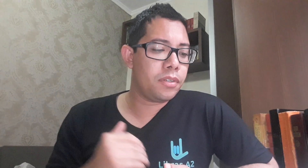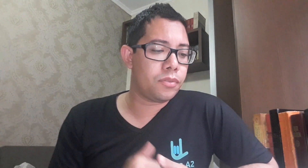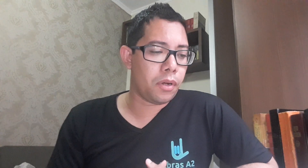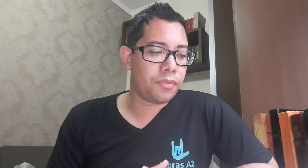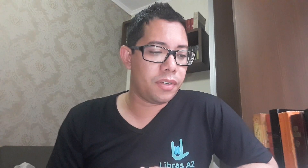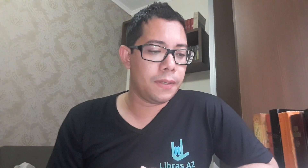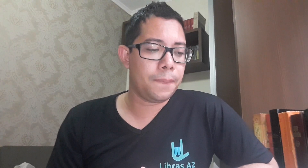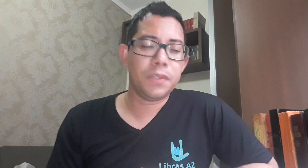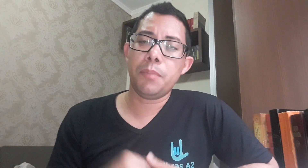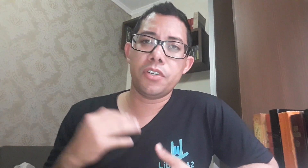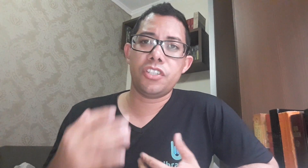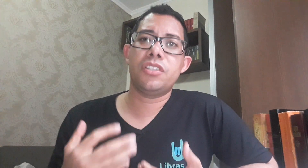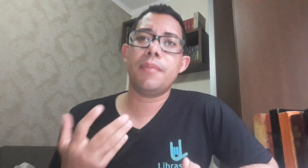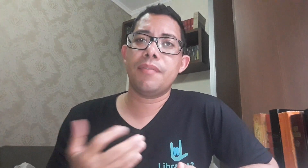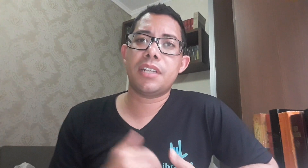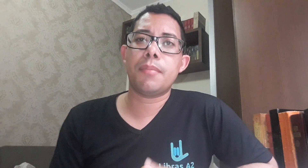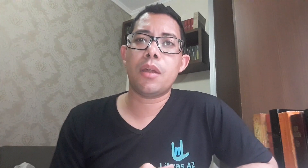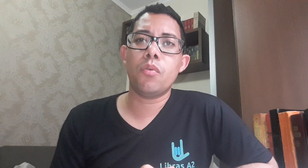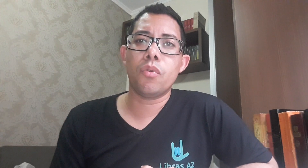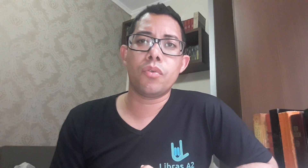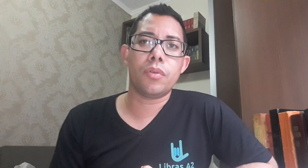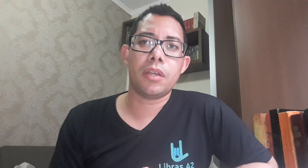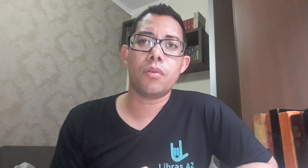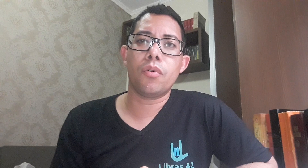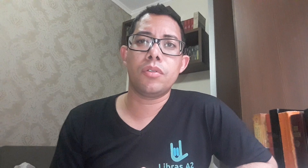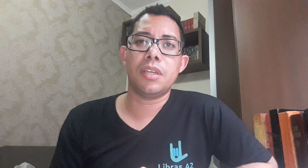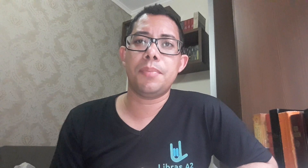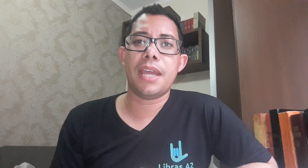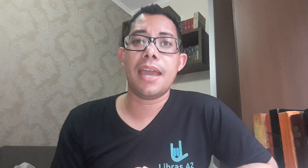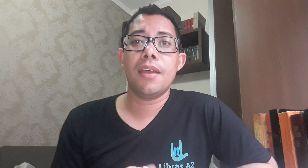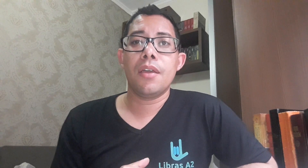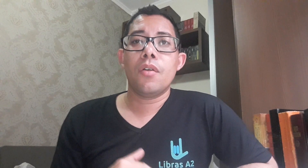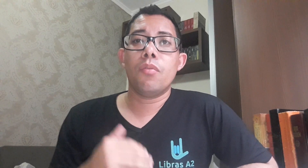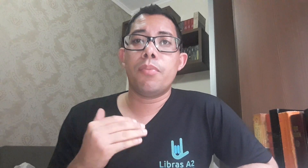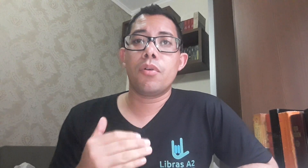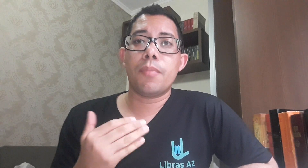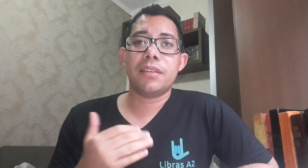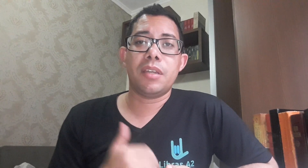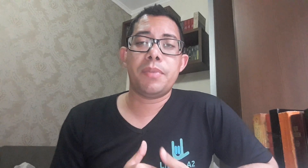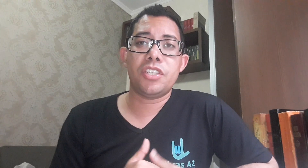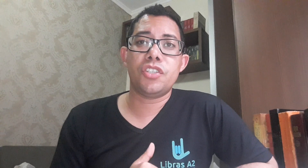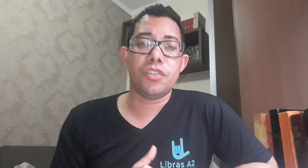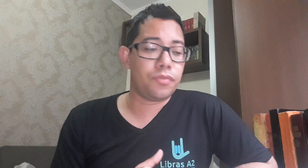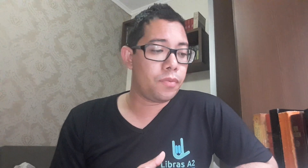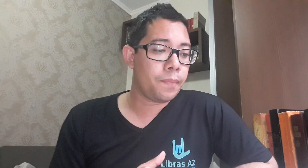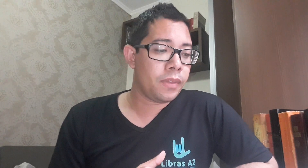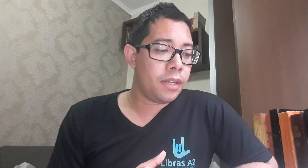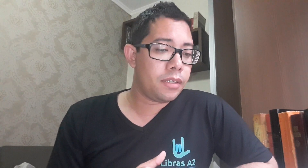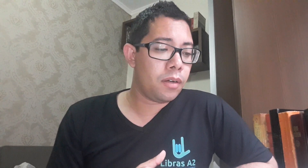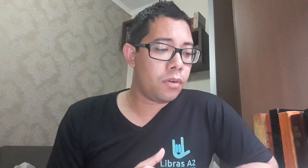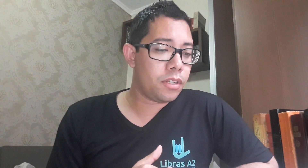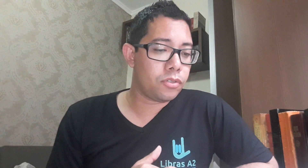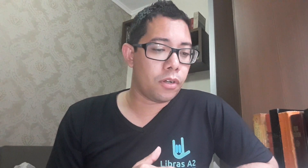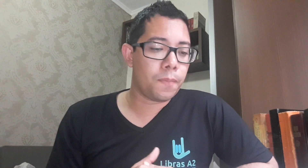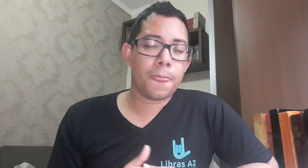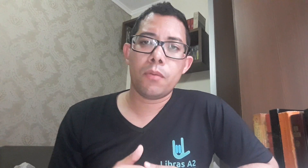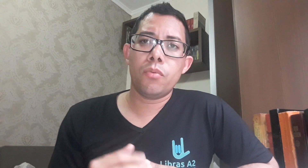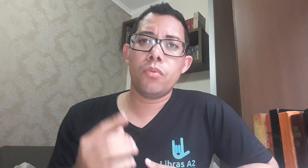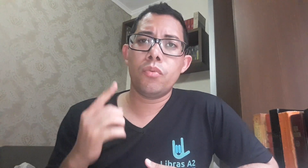estrofe. Depois a gente também vai trabalhar o coro, que o coro sempre é um pouco mais repetitivo. Então olha só, o